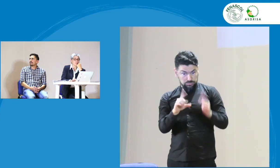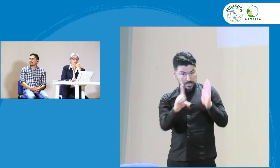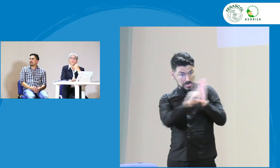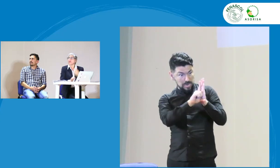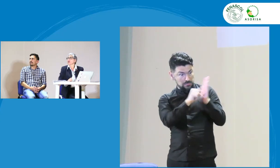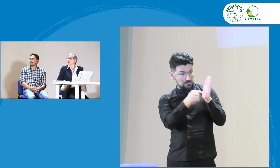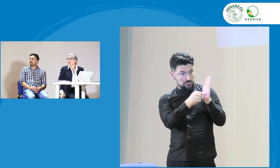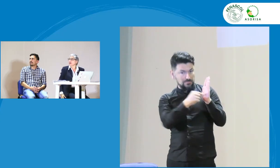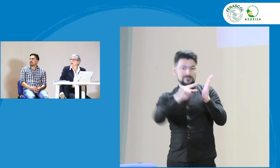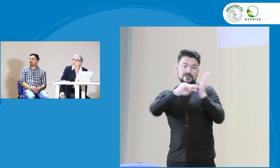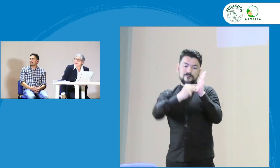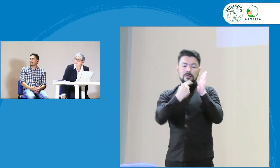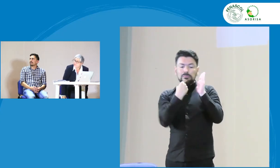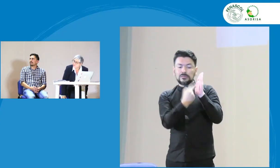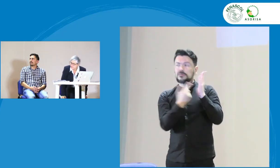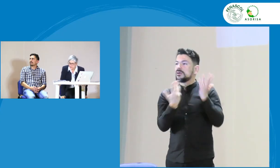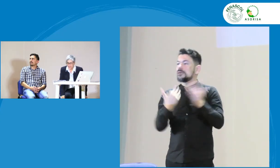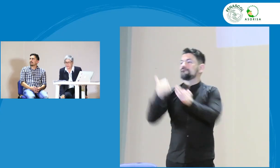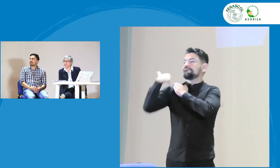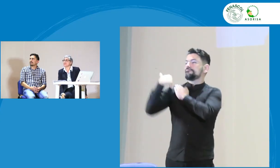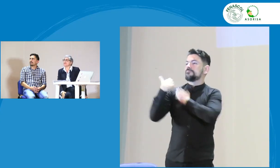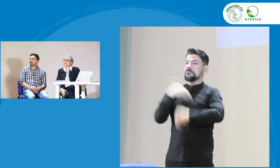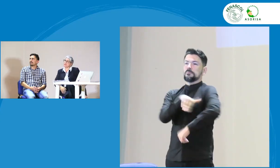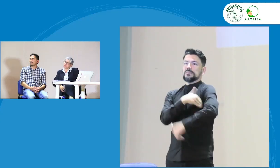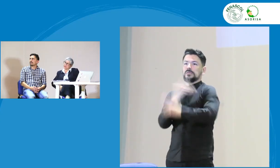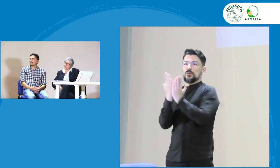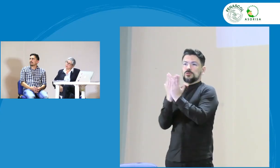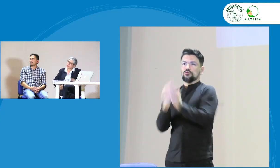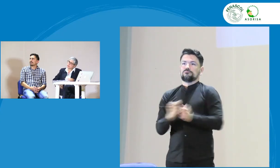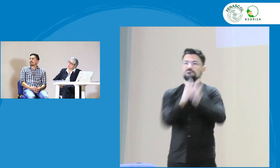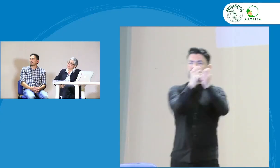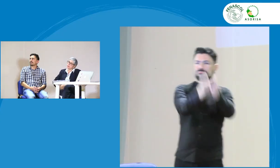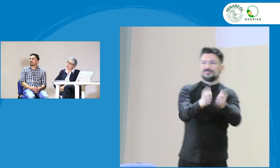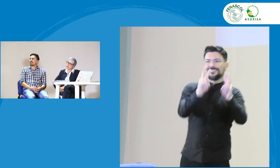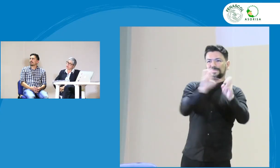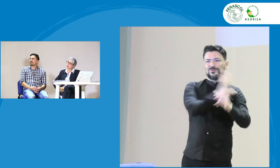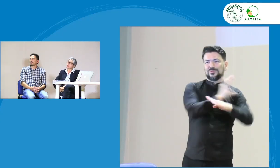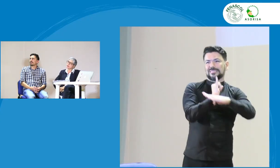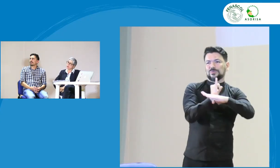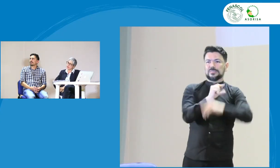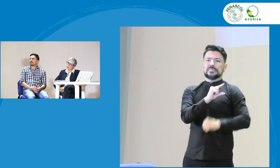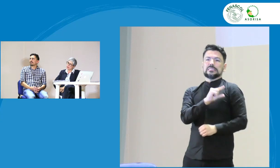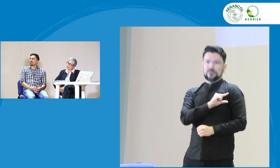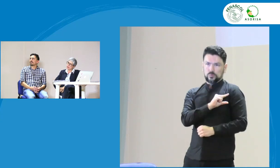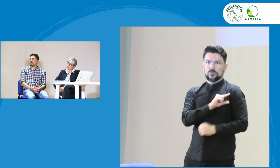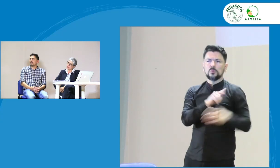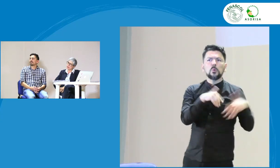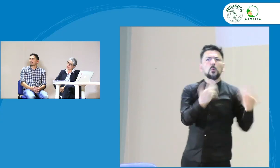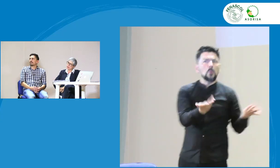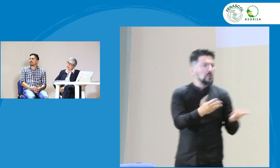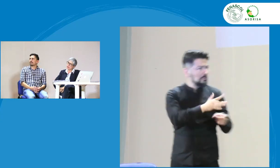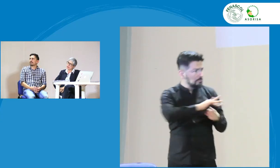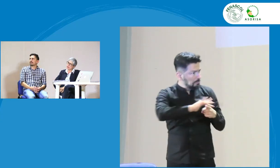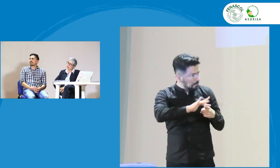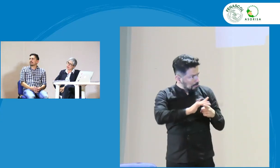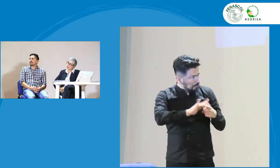Giovanni. Quisiera saber, desde esta ley y desde el Ministerio de Educación y ustedes,